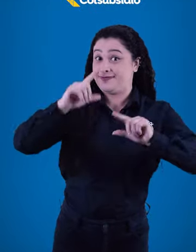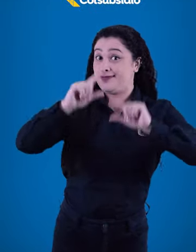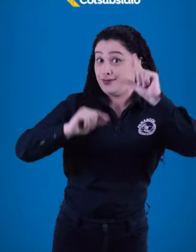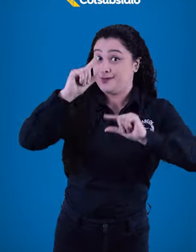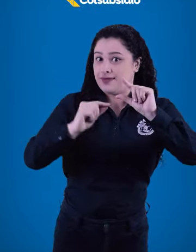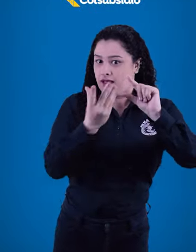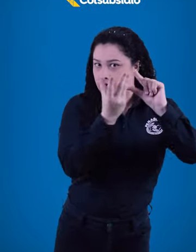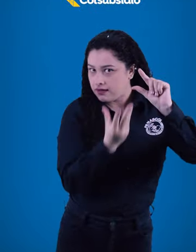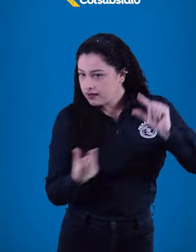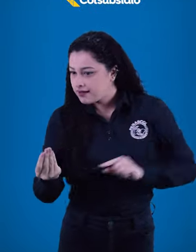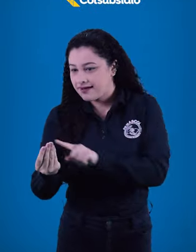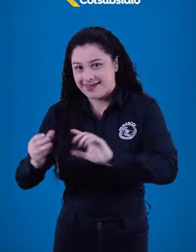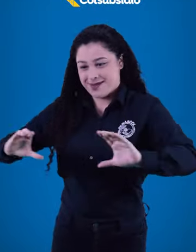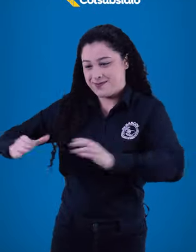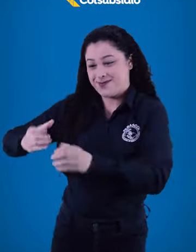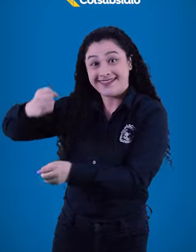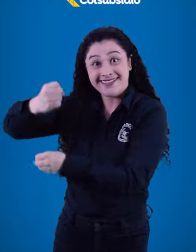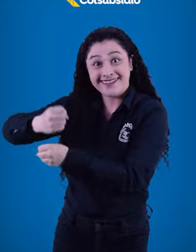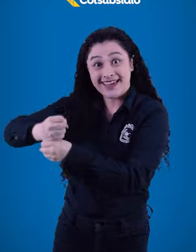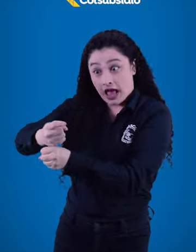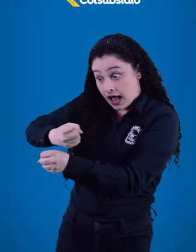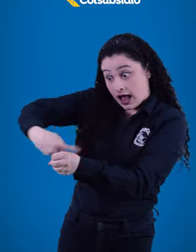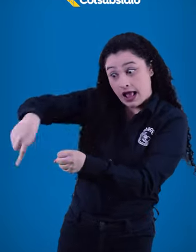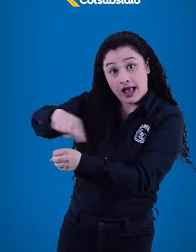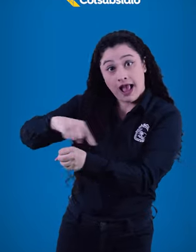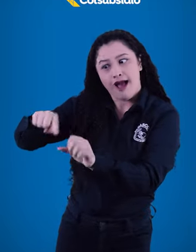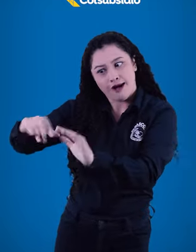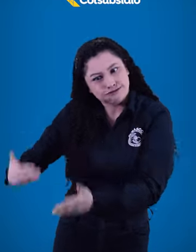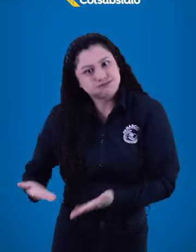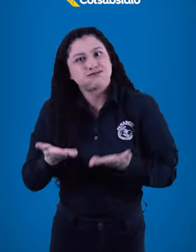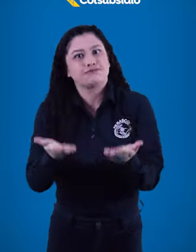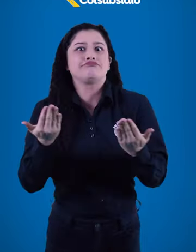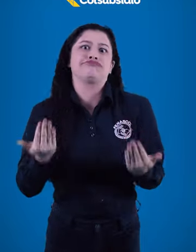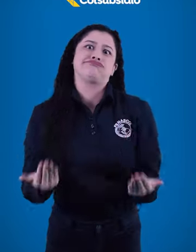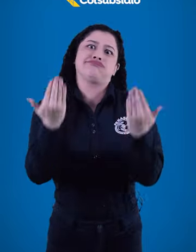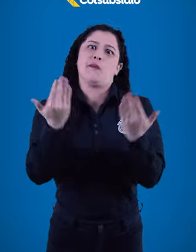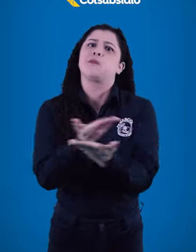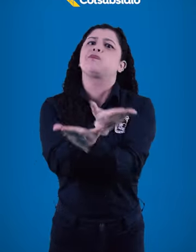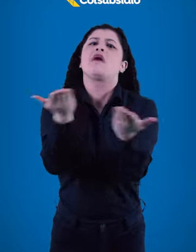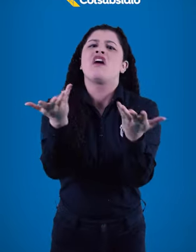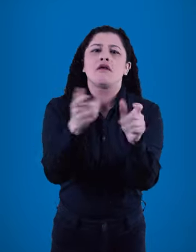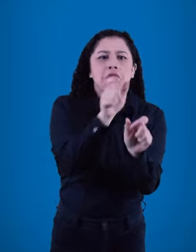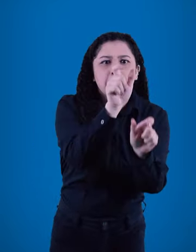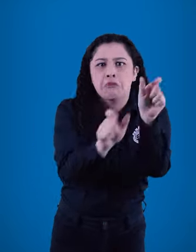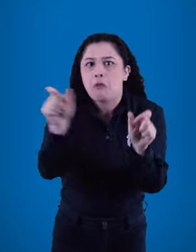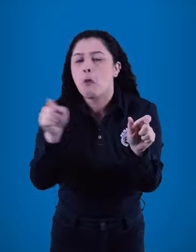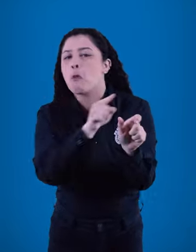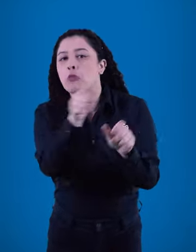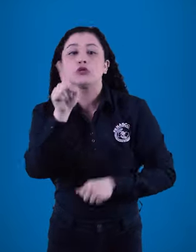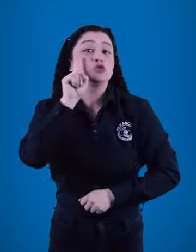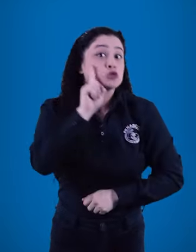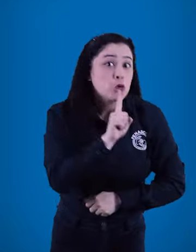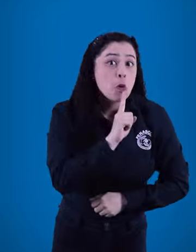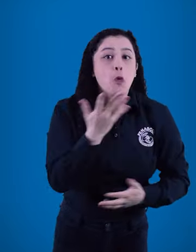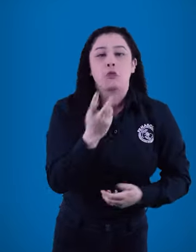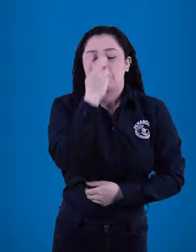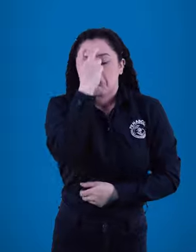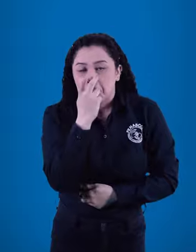No te pierdas esta oportunidad de enterarte en vivo Sobre los beneficios que CallSubsidio, Agencia de Empleo